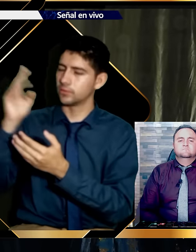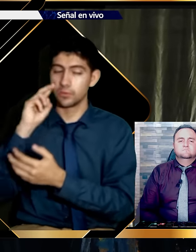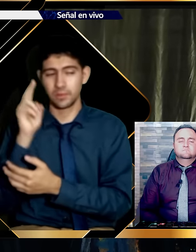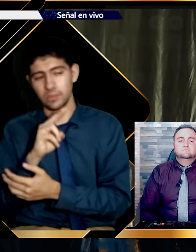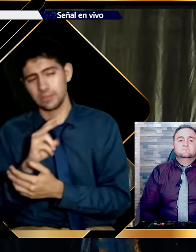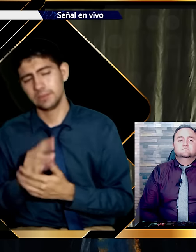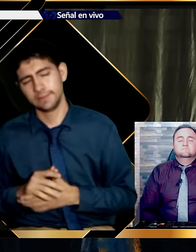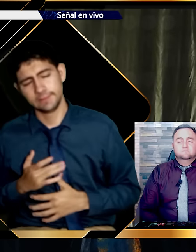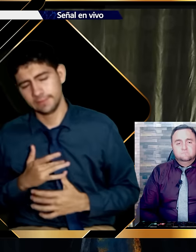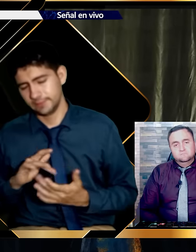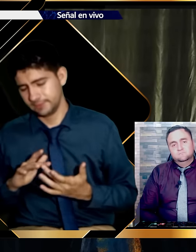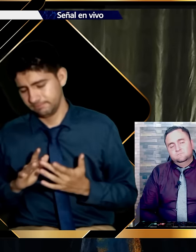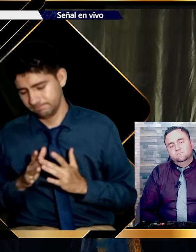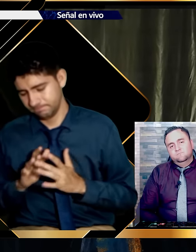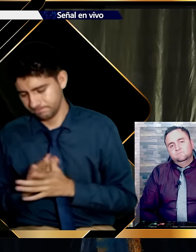Pero yo mirándole.